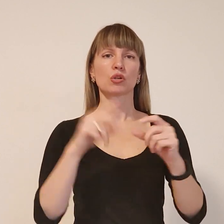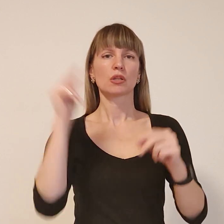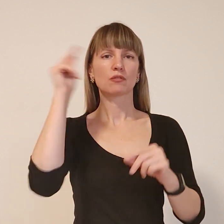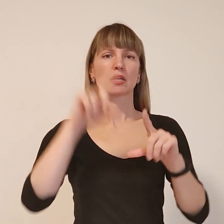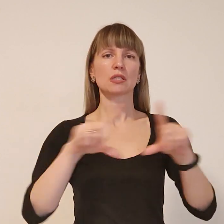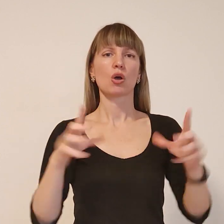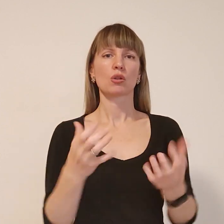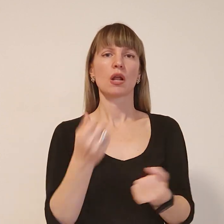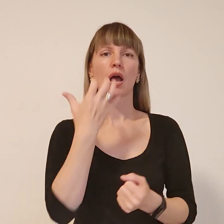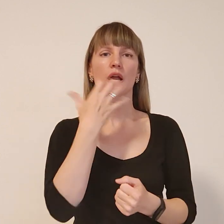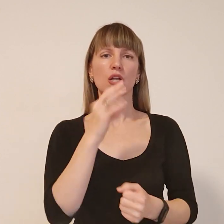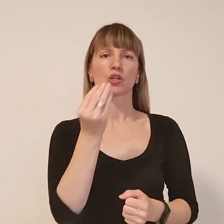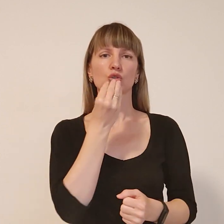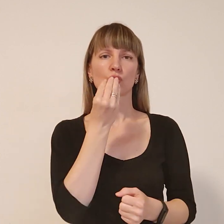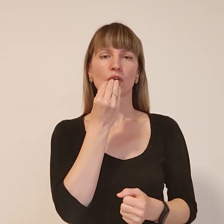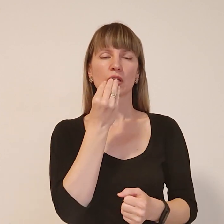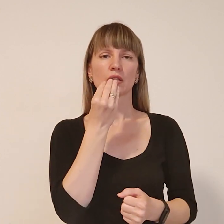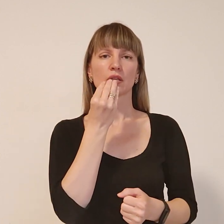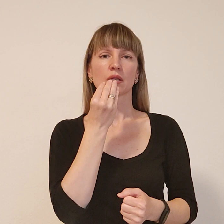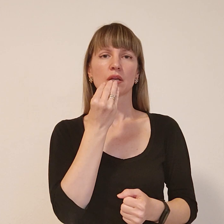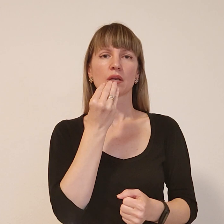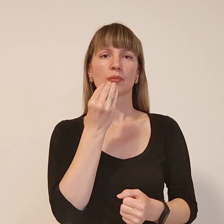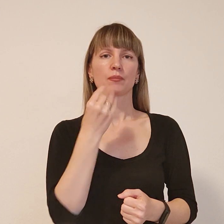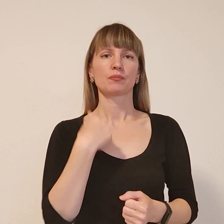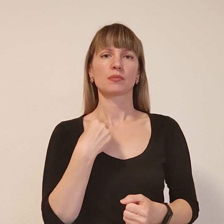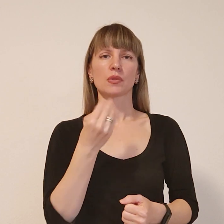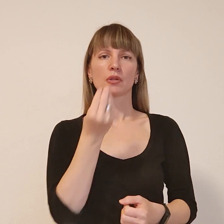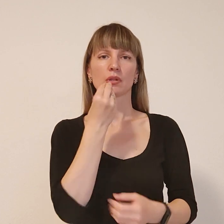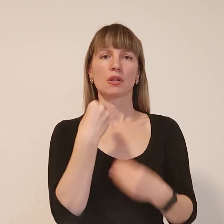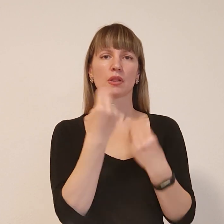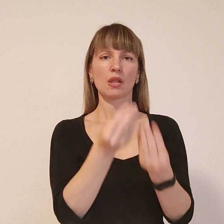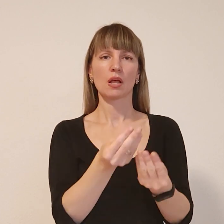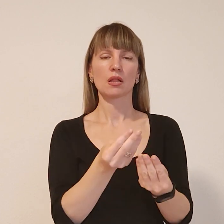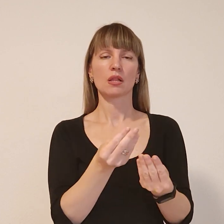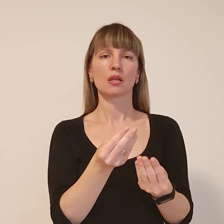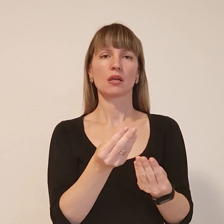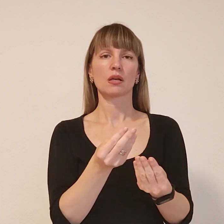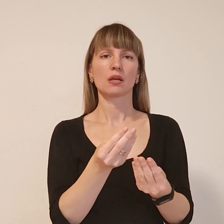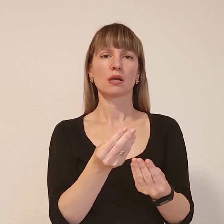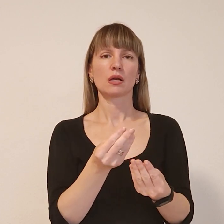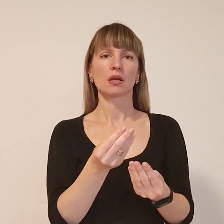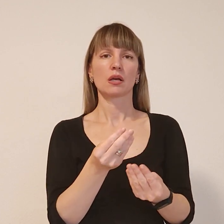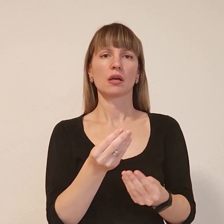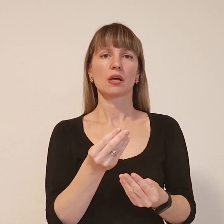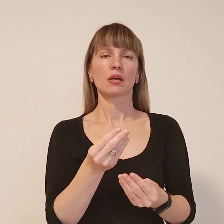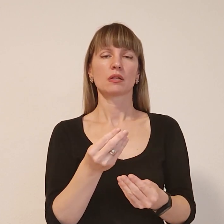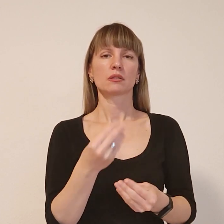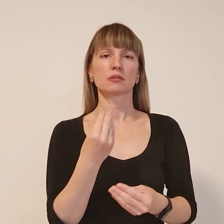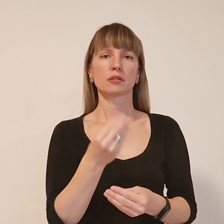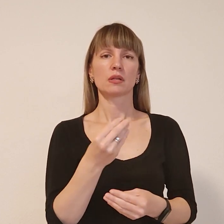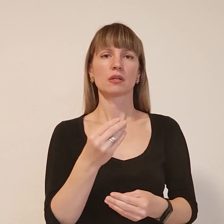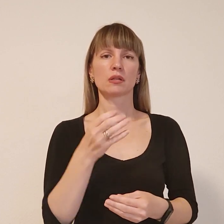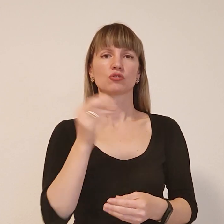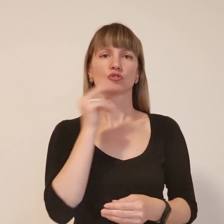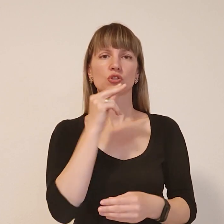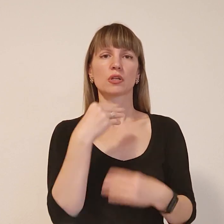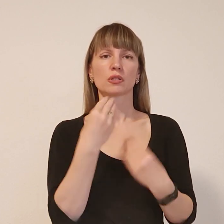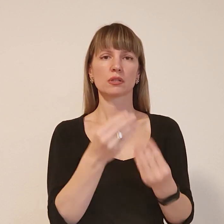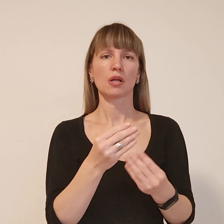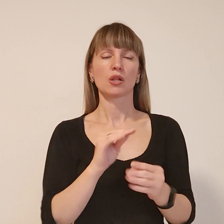отримали гарячі харчування. Ми їх нагадували, напоїли чаем, розмістили.